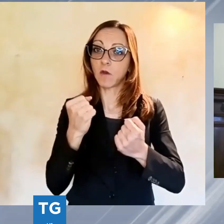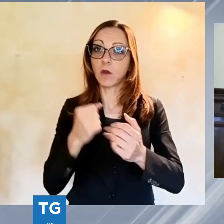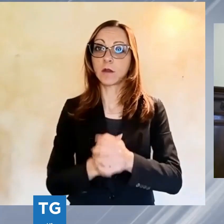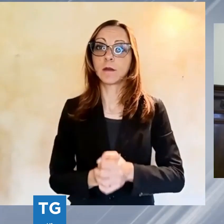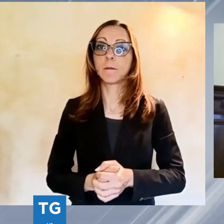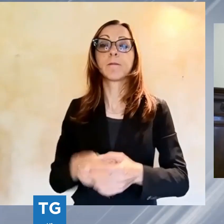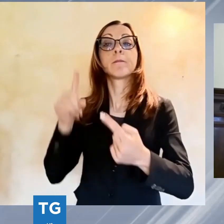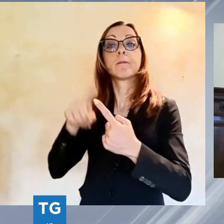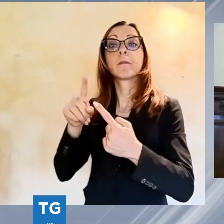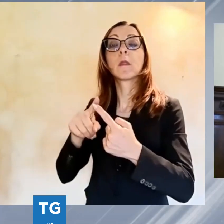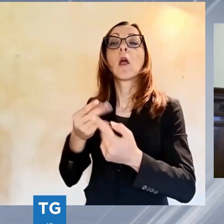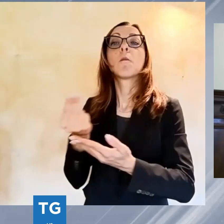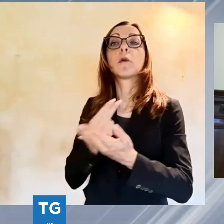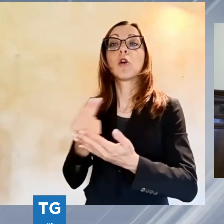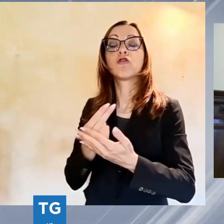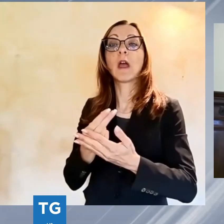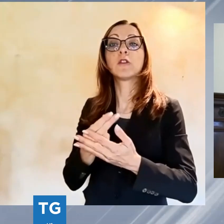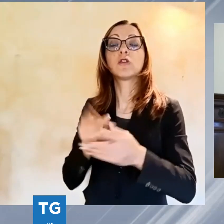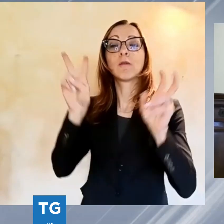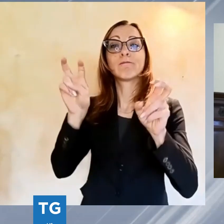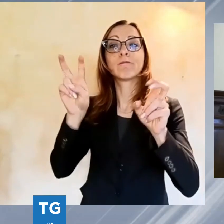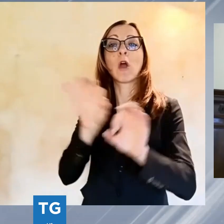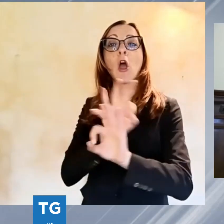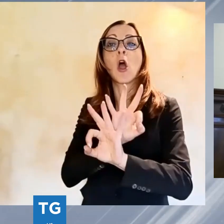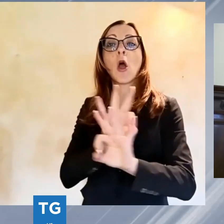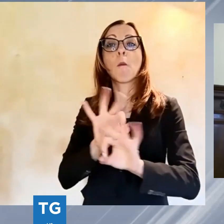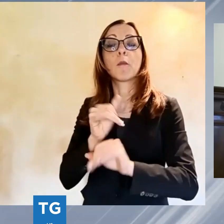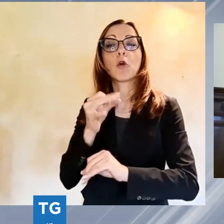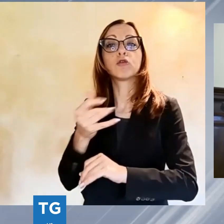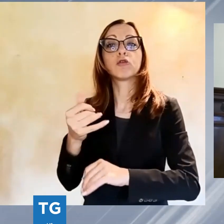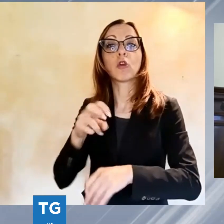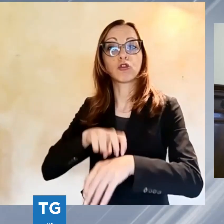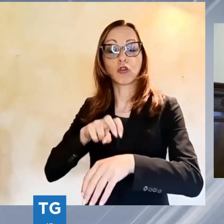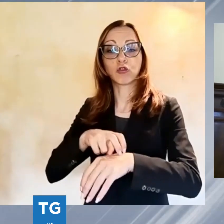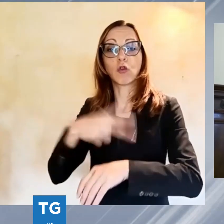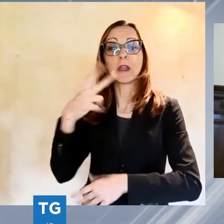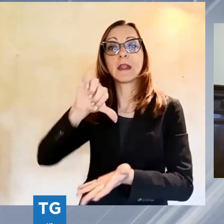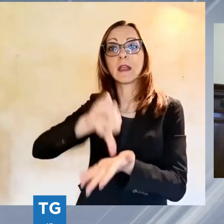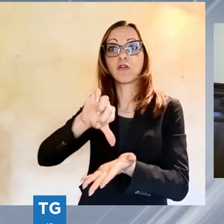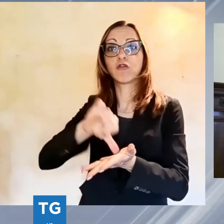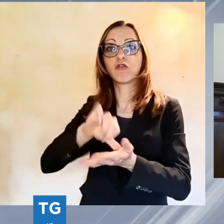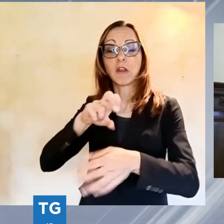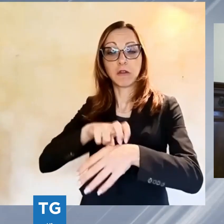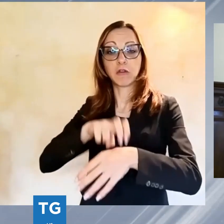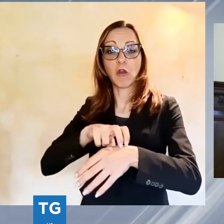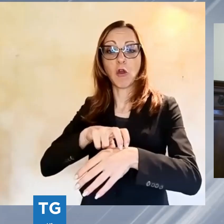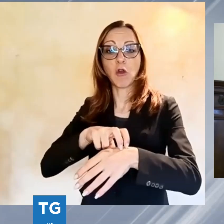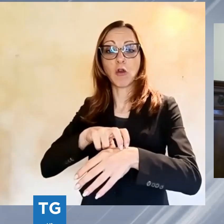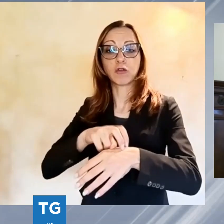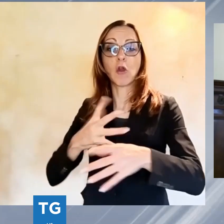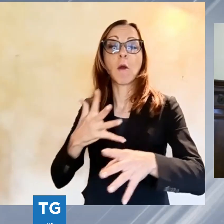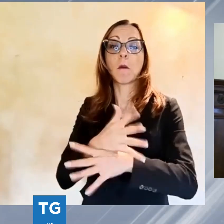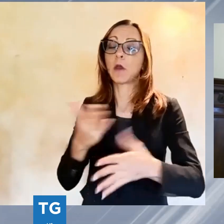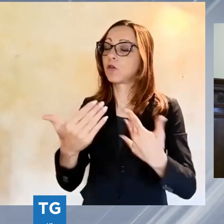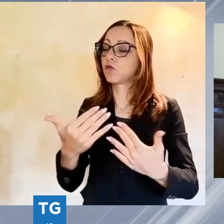pronto dottore con tre centri medici per accedere in modo semplice alle visite specialistiche e pronto intervento un